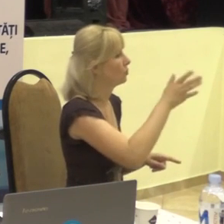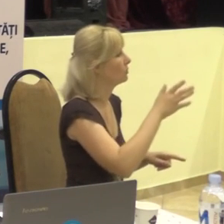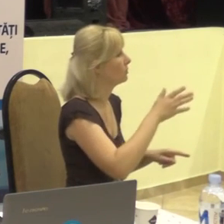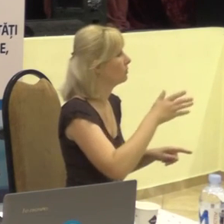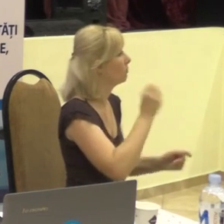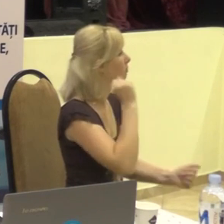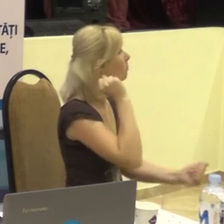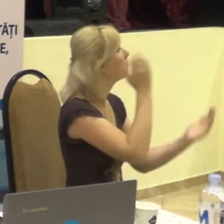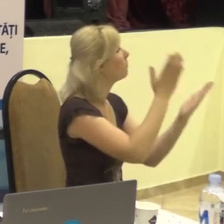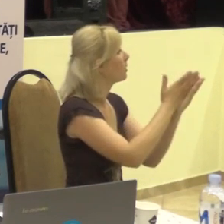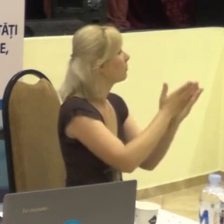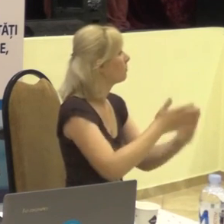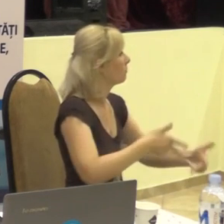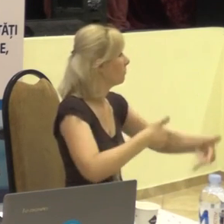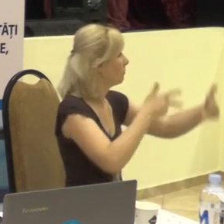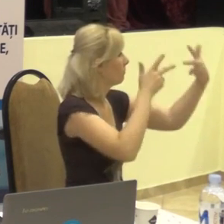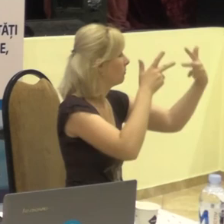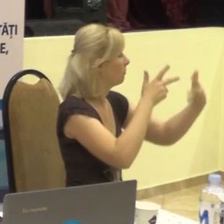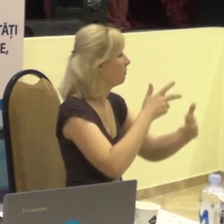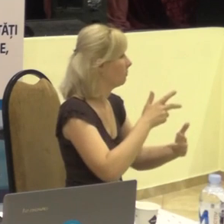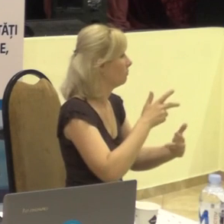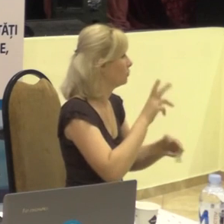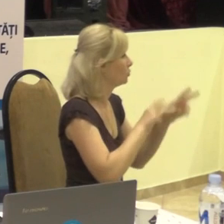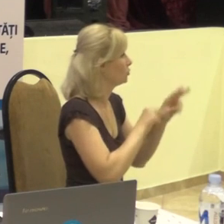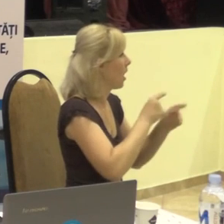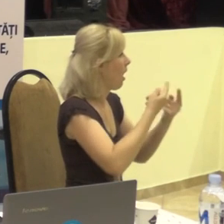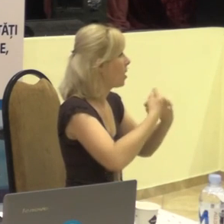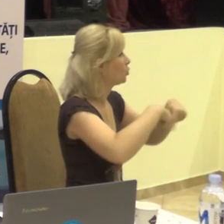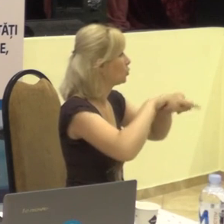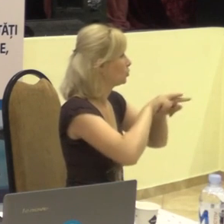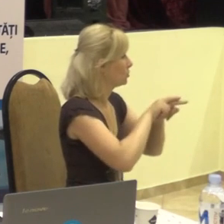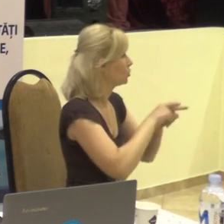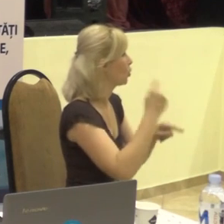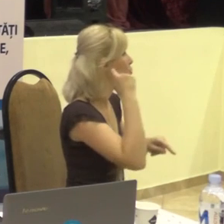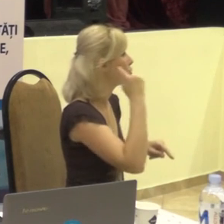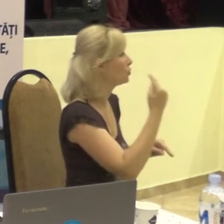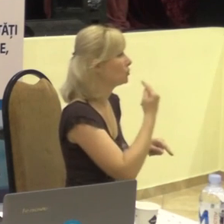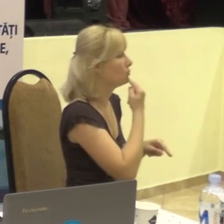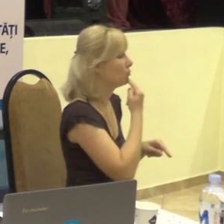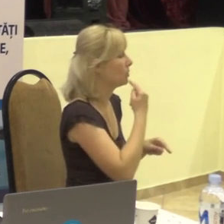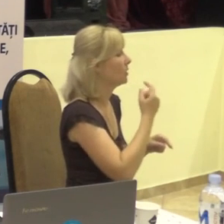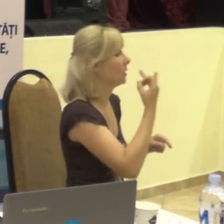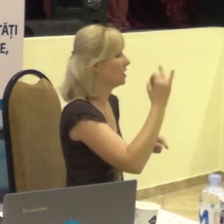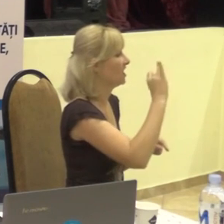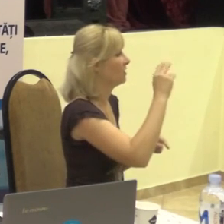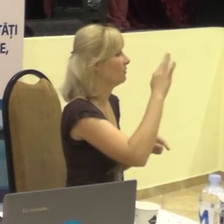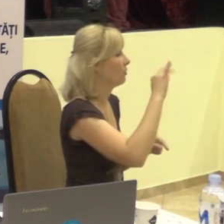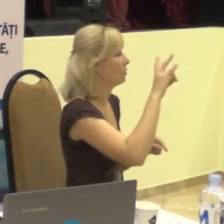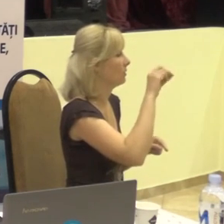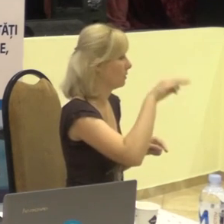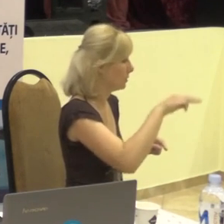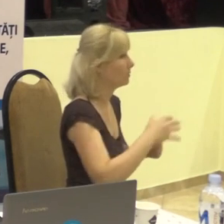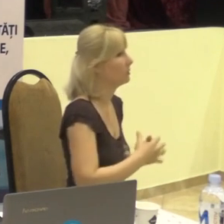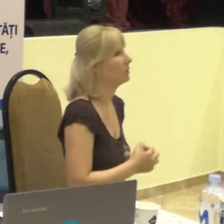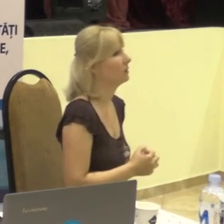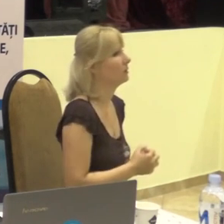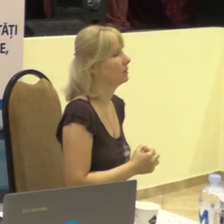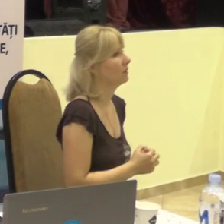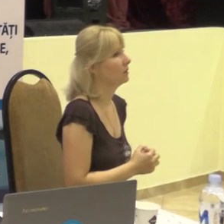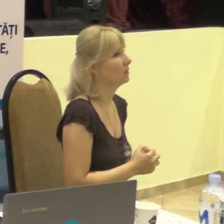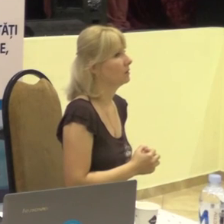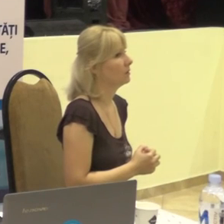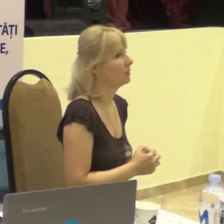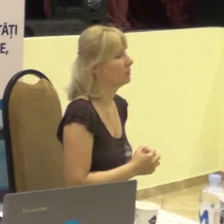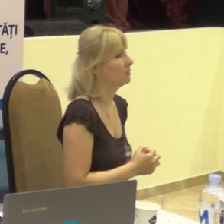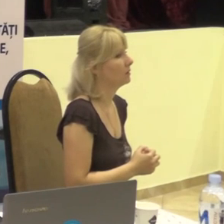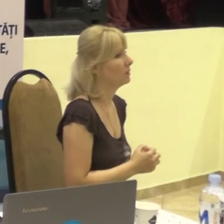pe pagina web a Asociației InfoNet. De asemenea, aș